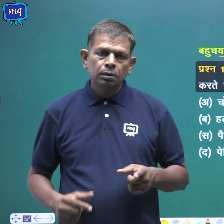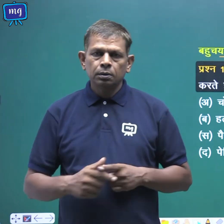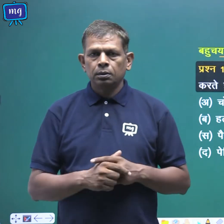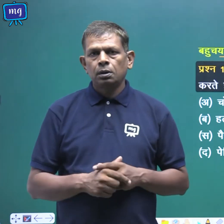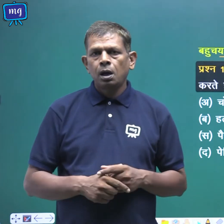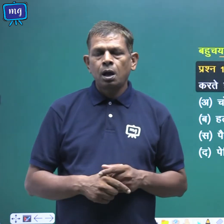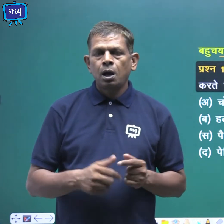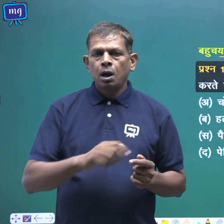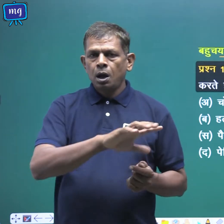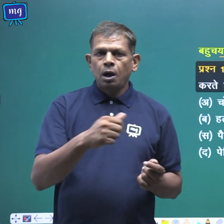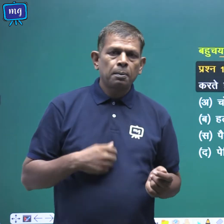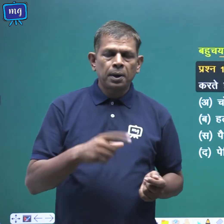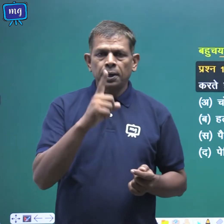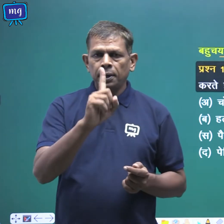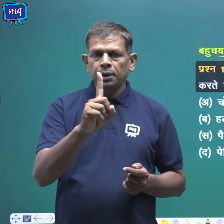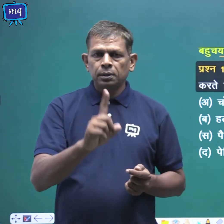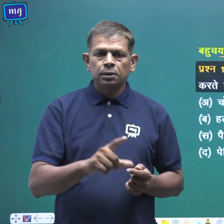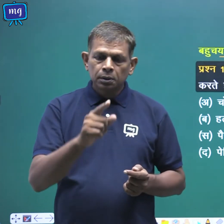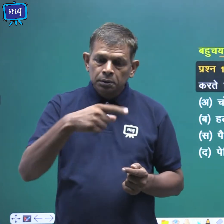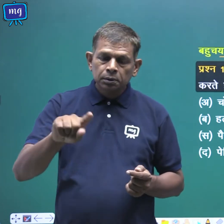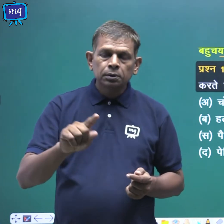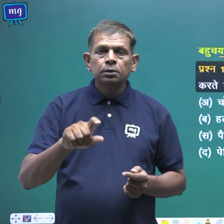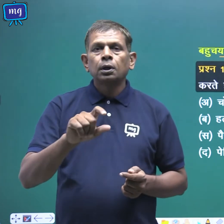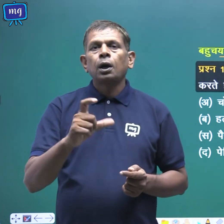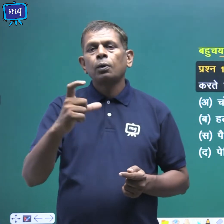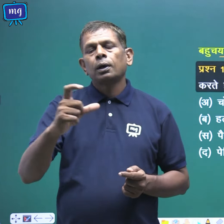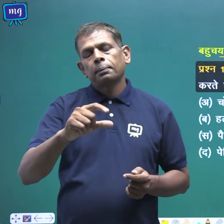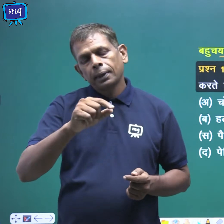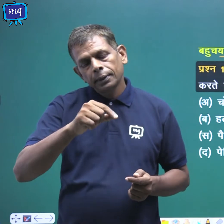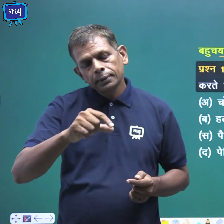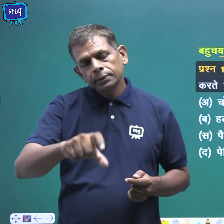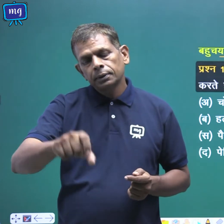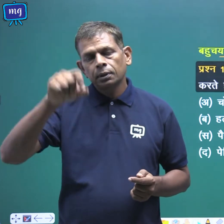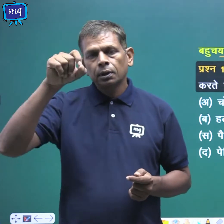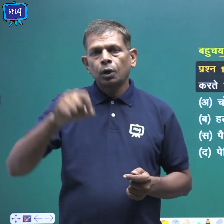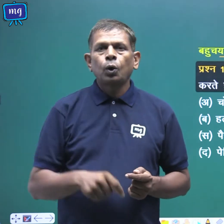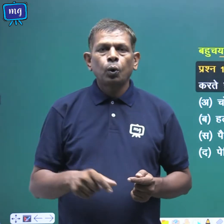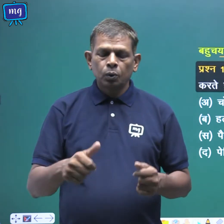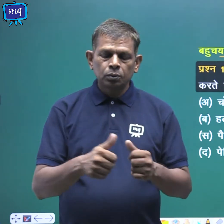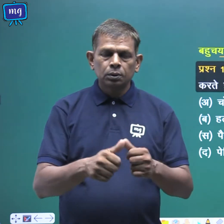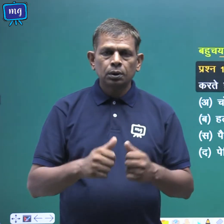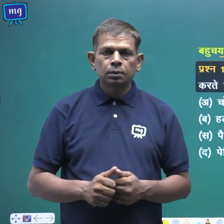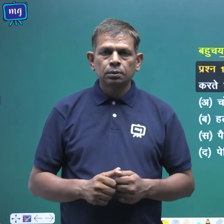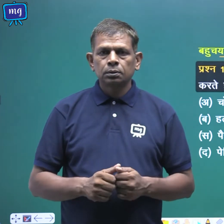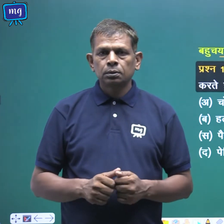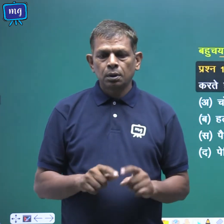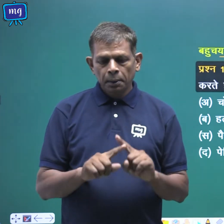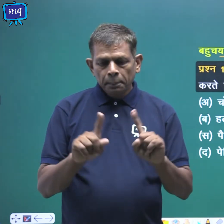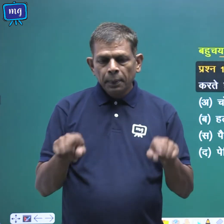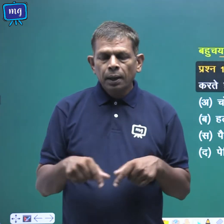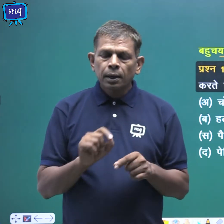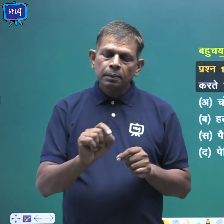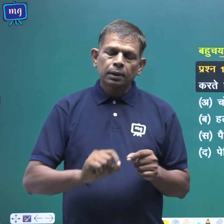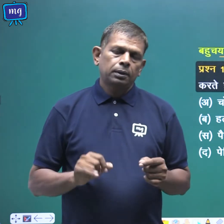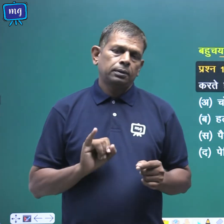हमें एक सही विकल्प का चैन करना है और उत्तर ब्रेकिट में लिखना